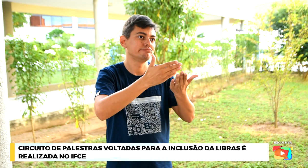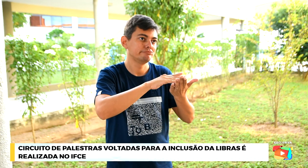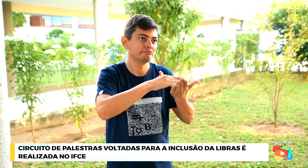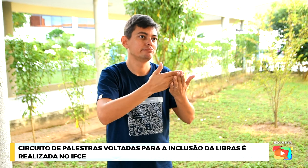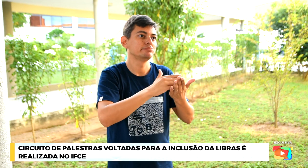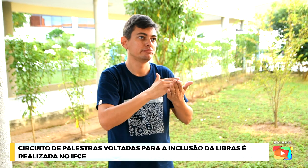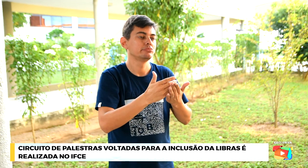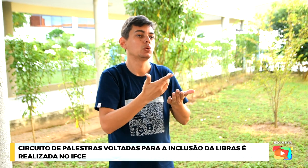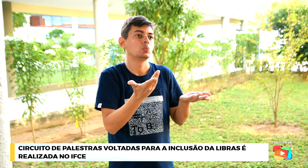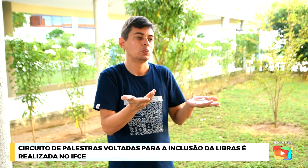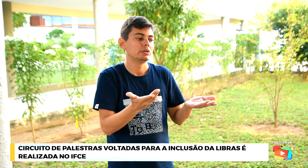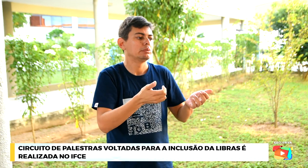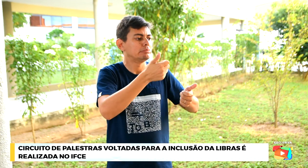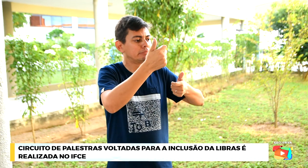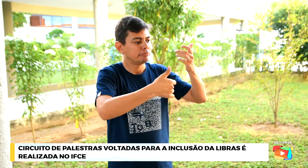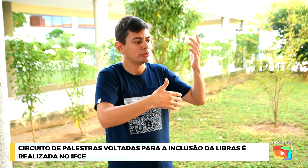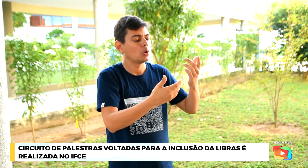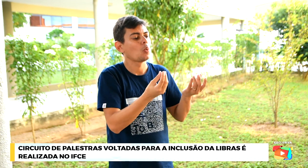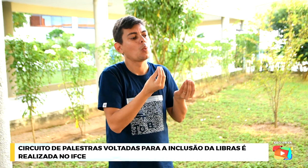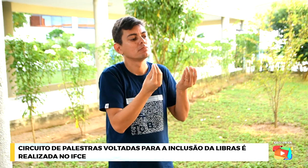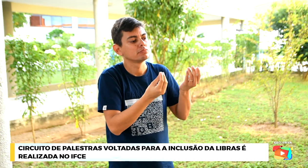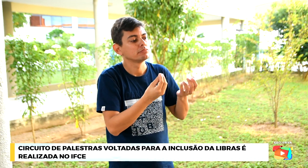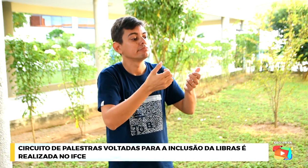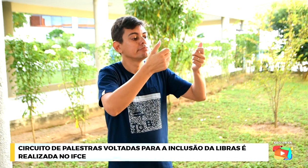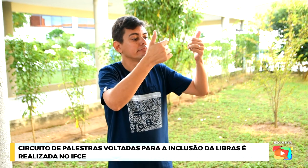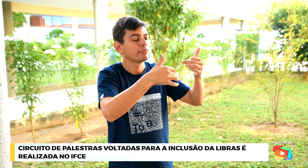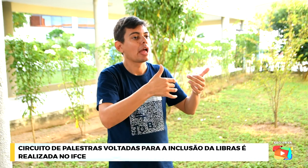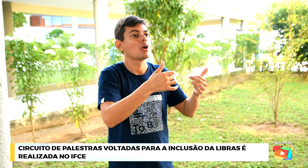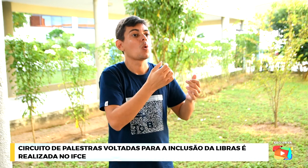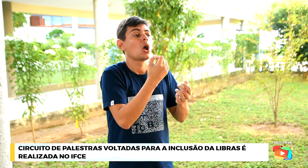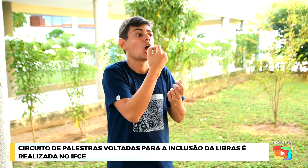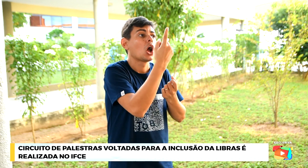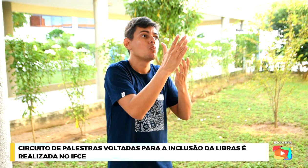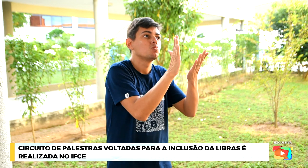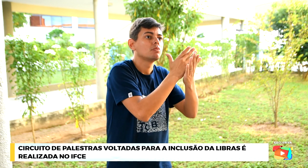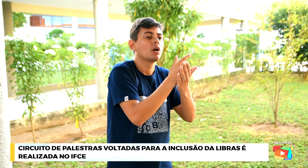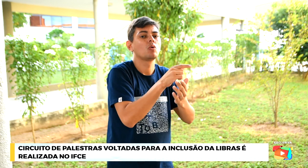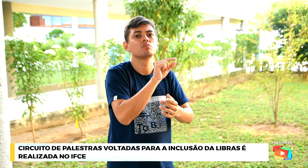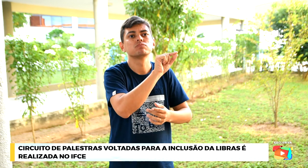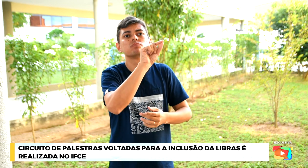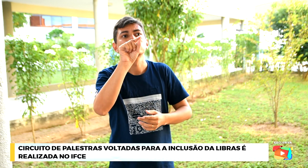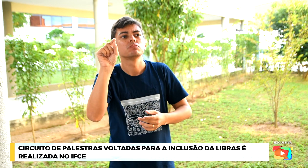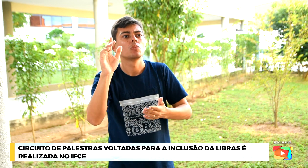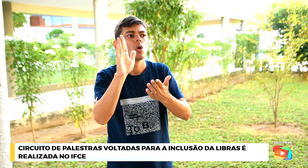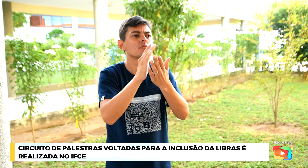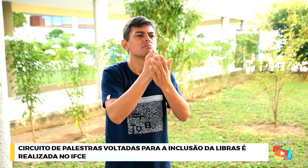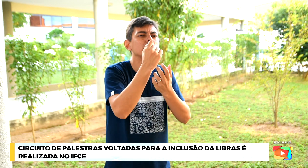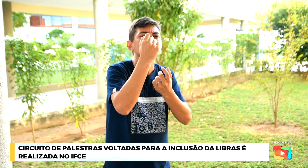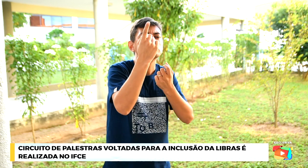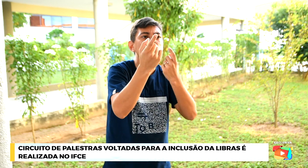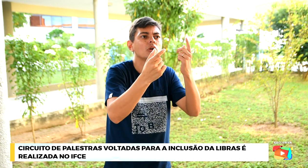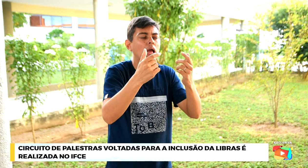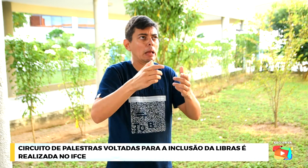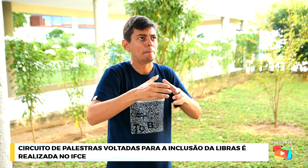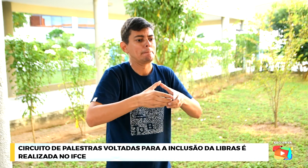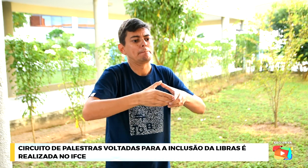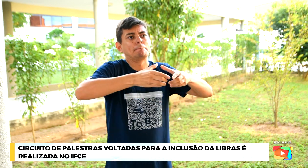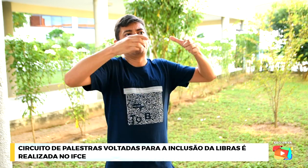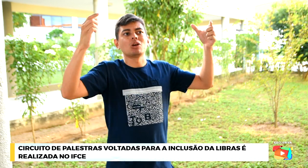a desejar nesse sentido, né? Eu preciso, por exemplo, estar sempre acompanhado de um intérprete, a minha esposa